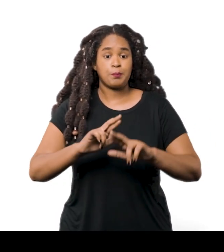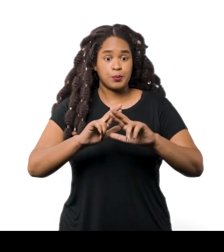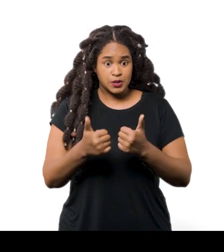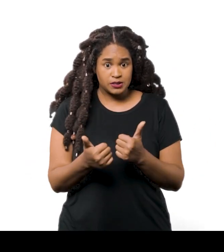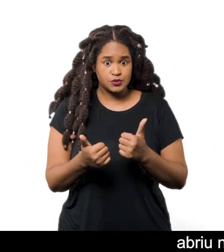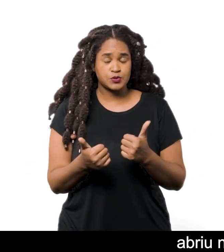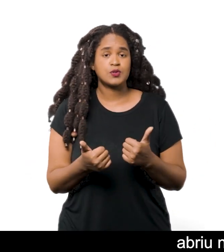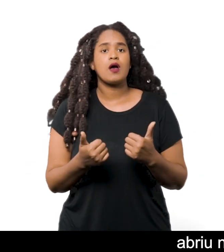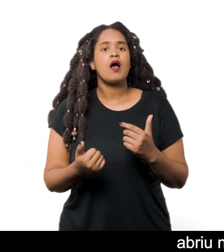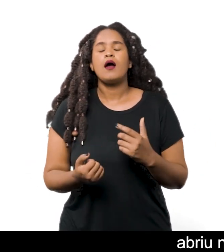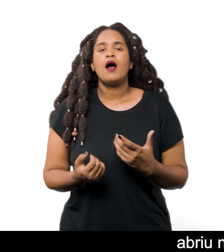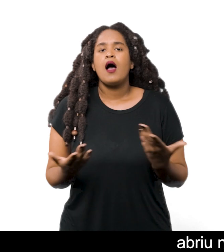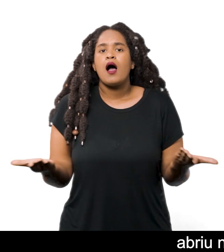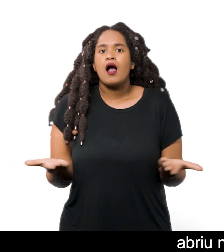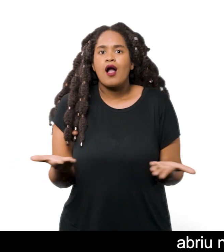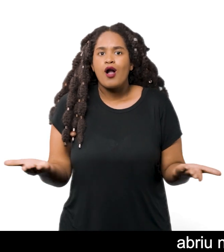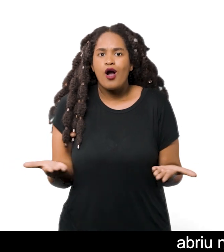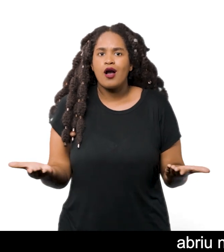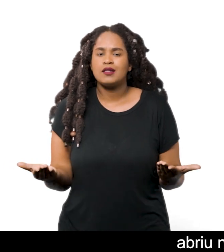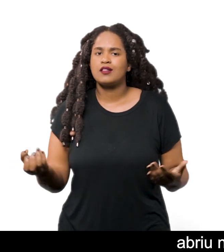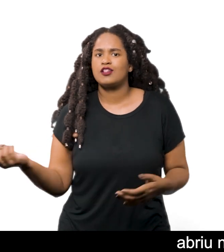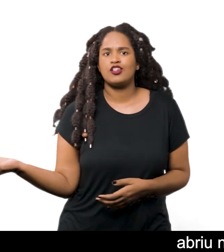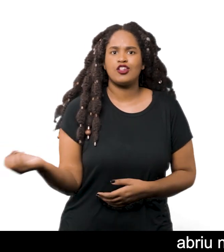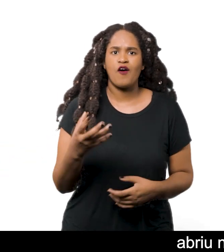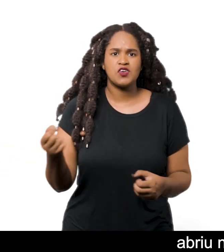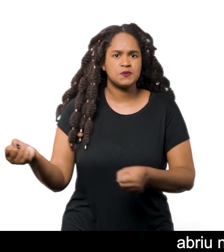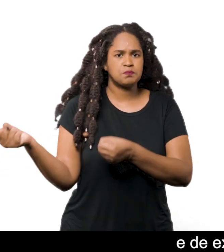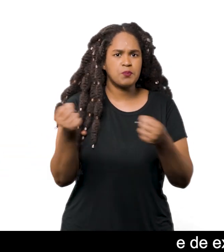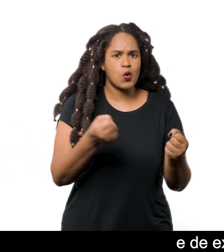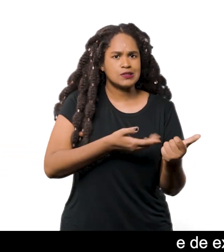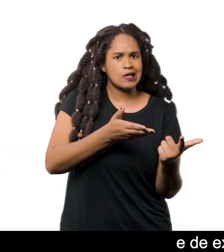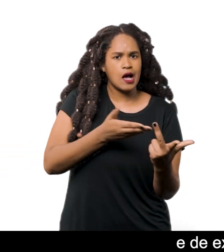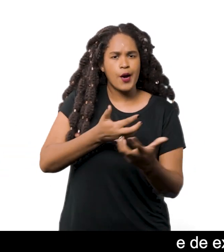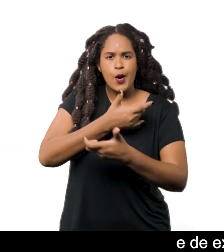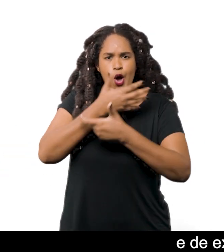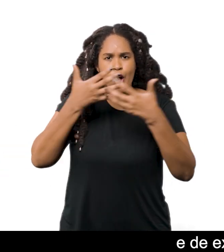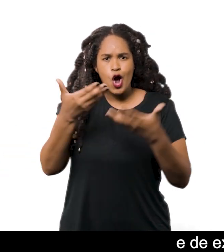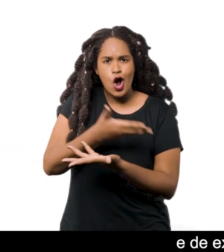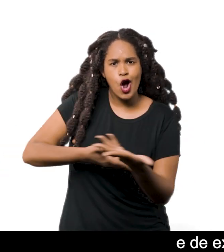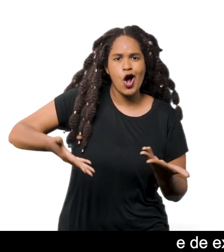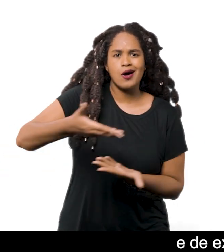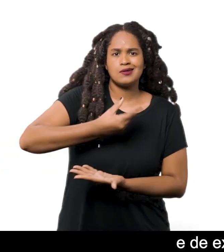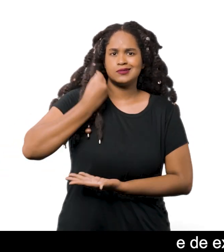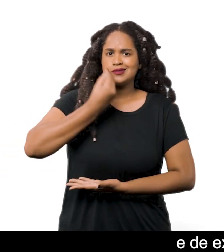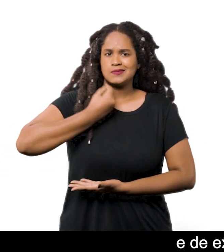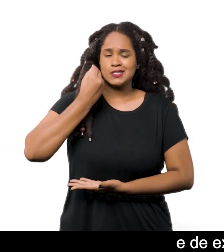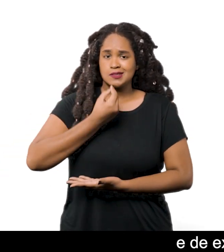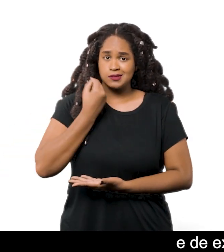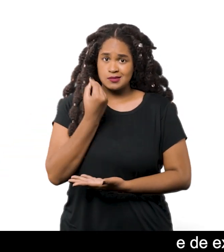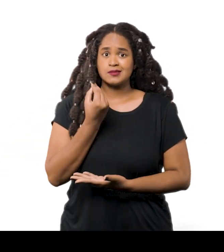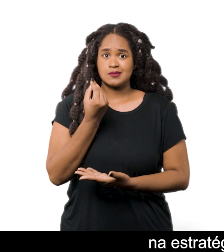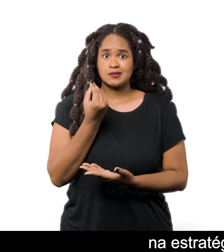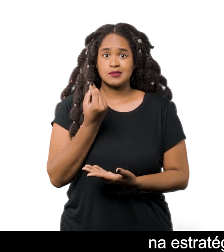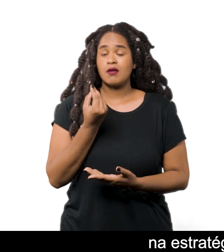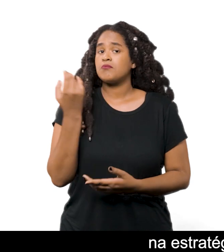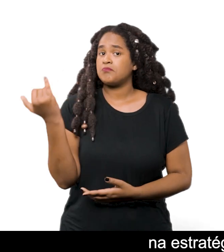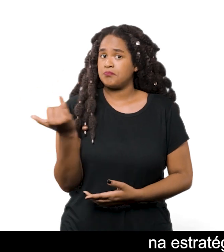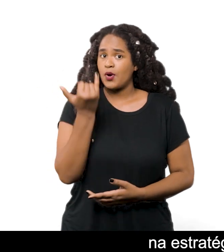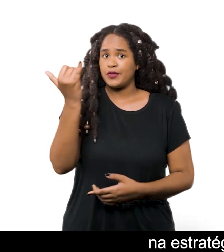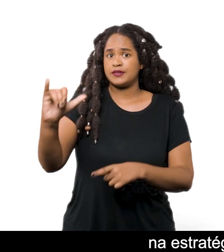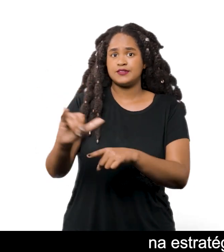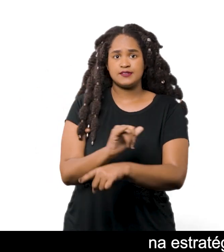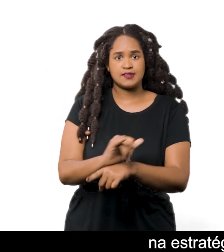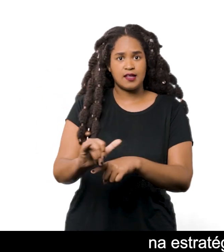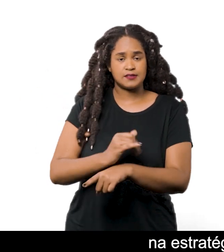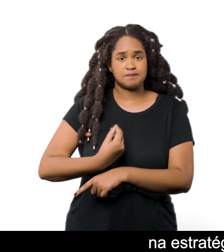Germantown abriu novos horizontes de combinações cromáticas E de experimentações, tornando-se fundamental na estratégia de